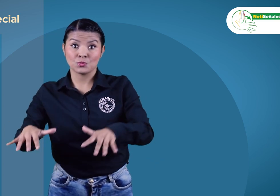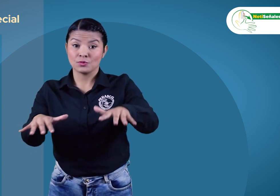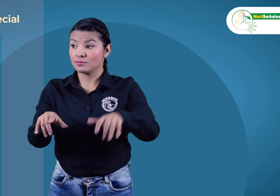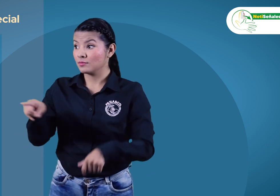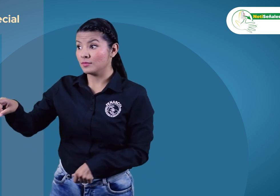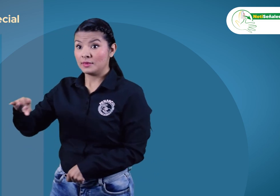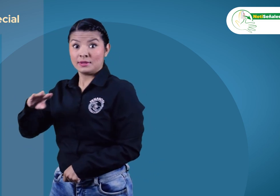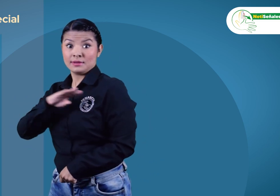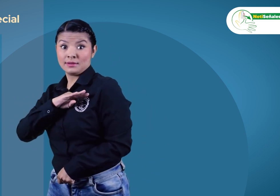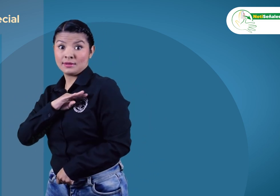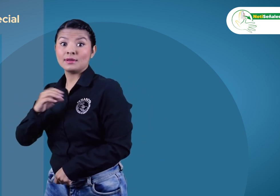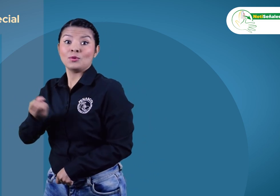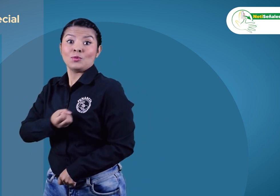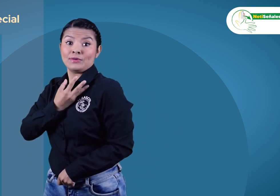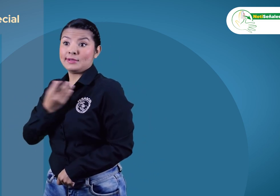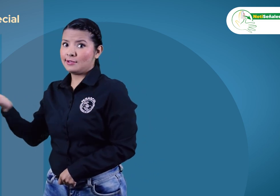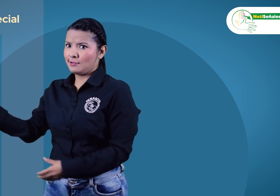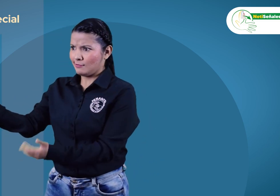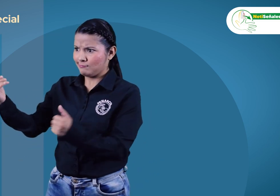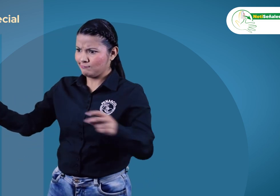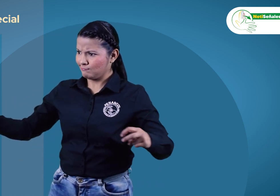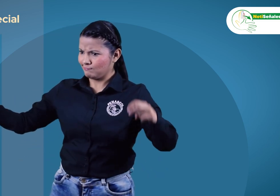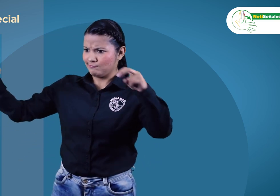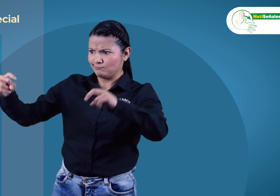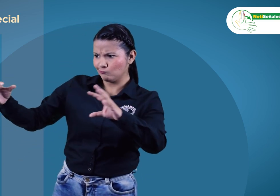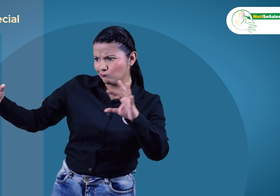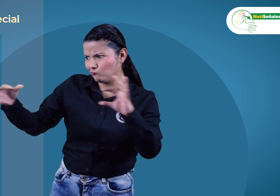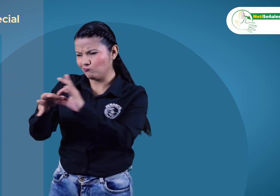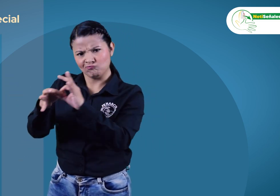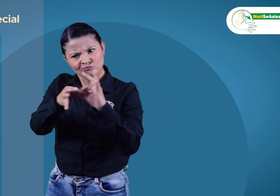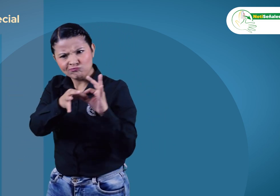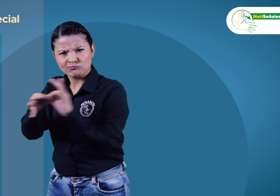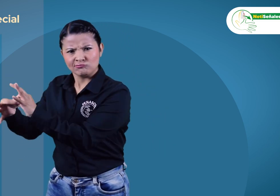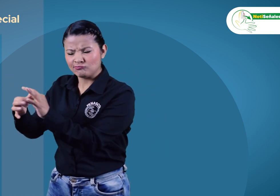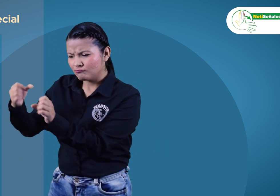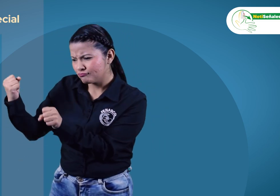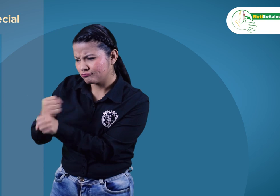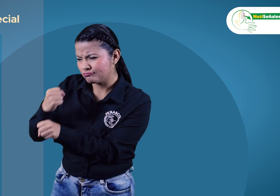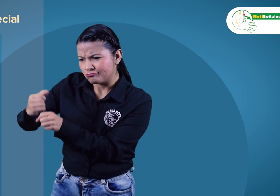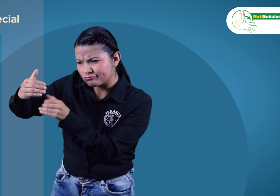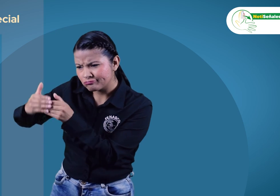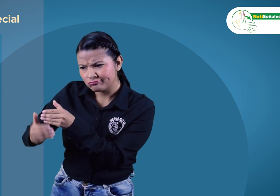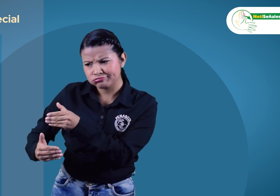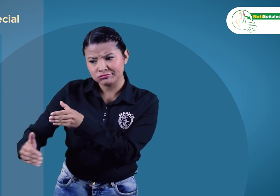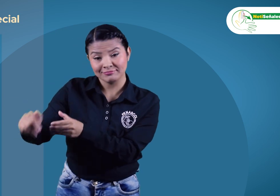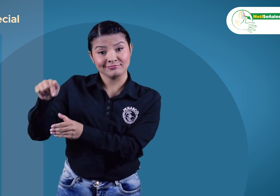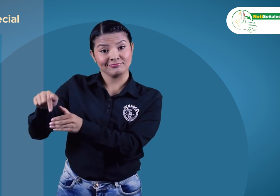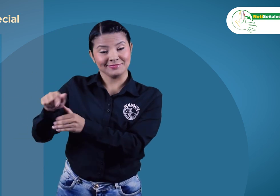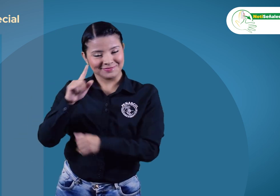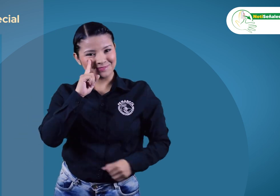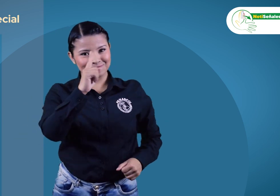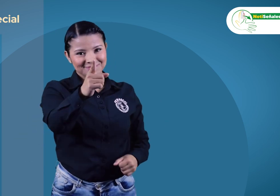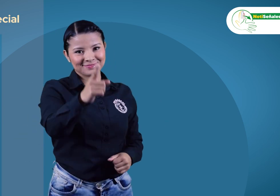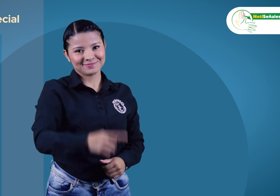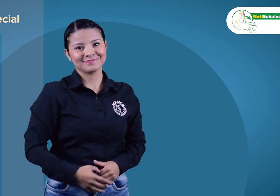importancia de trabajar de manera conjunta con el movimiento asociativo de personas sordas de la región vean